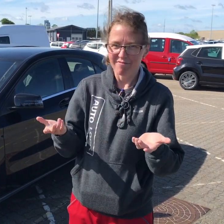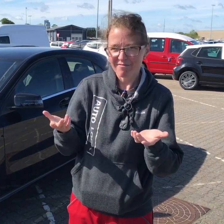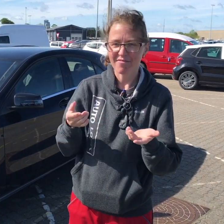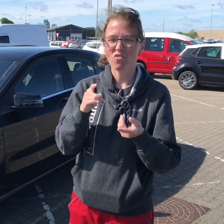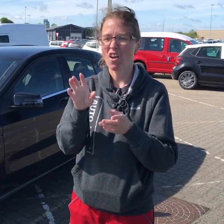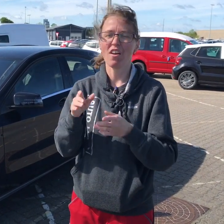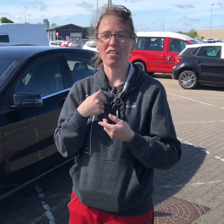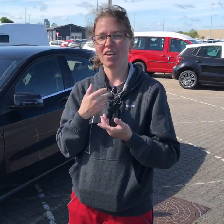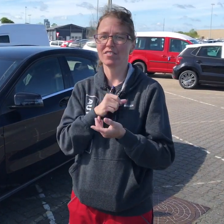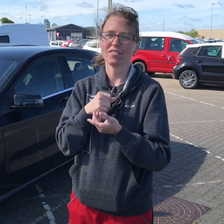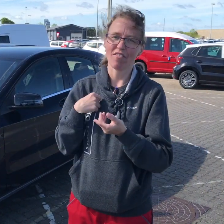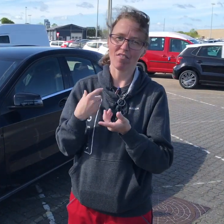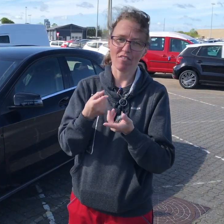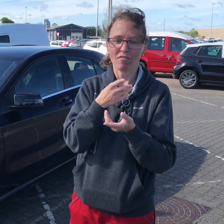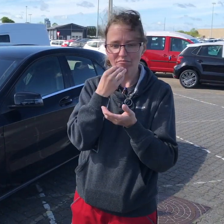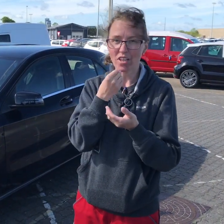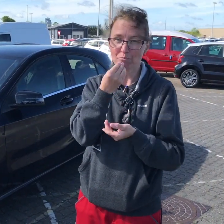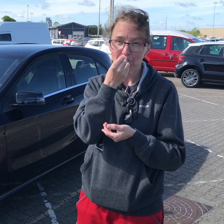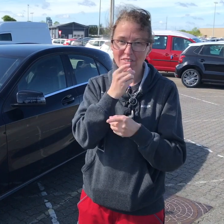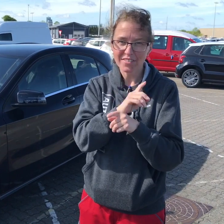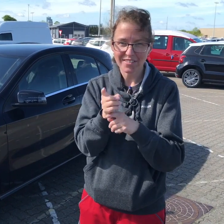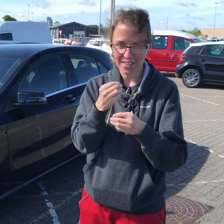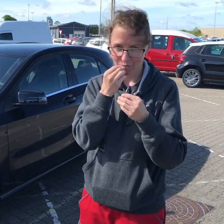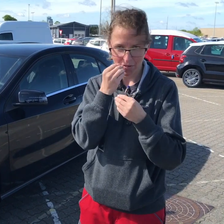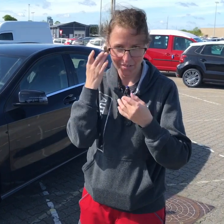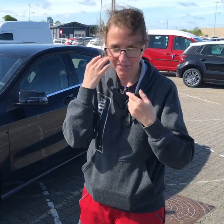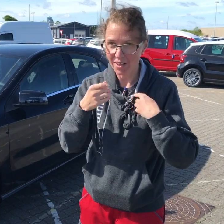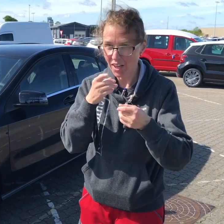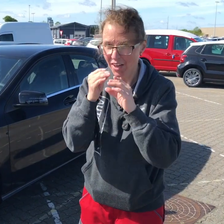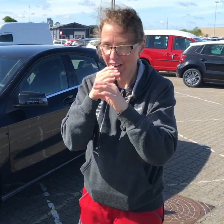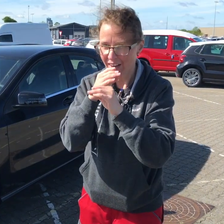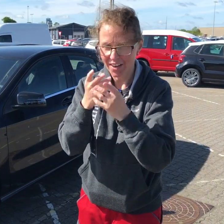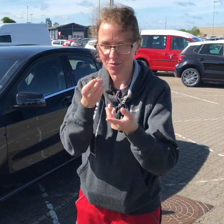Men i pausen skal jeg jo også nå at spise, og så har jeg ikke tid til også at kommunikere.